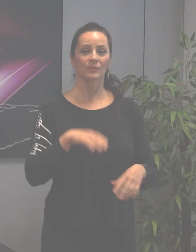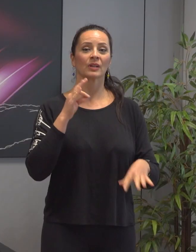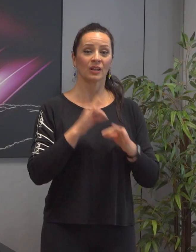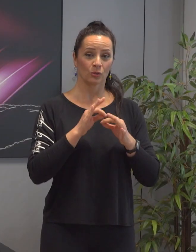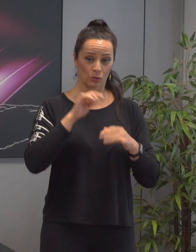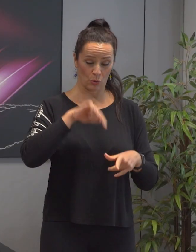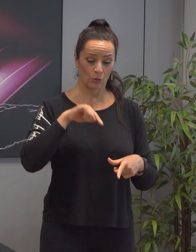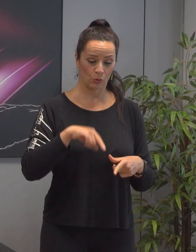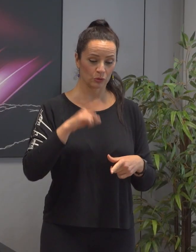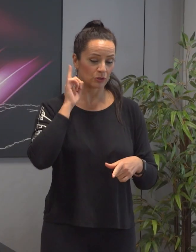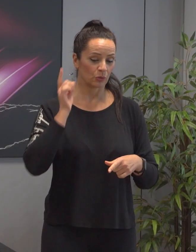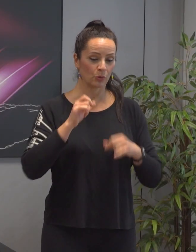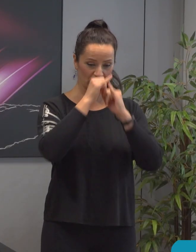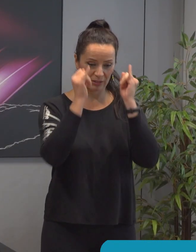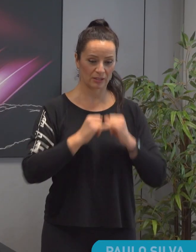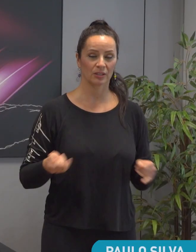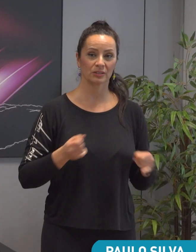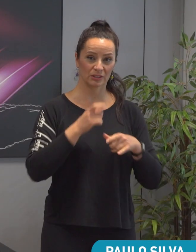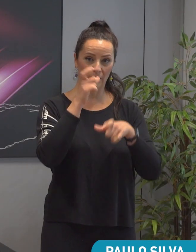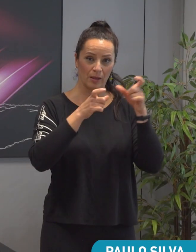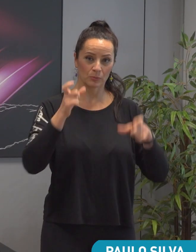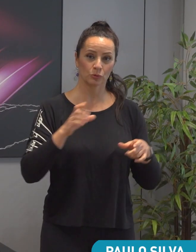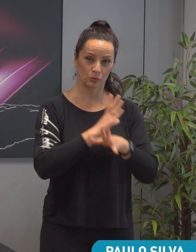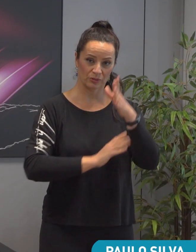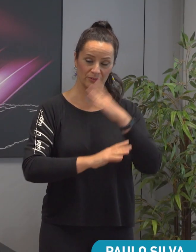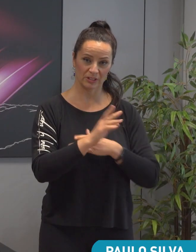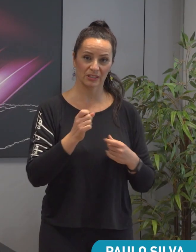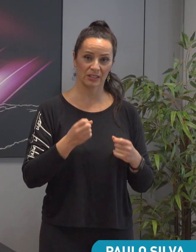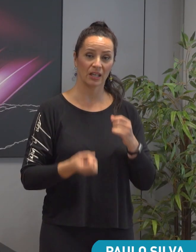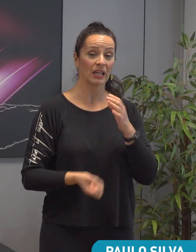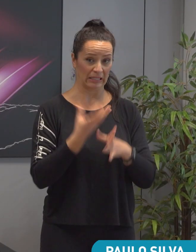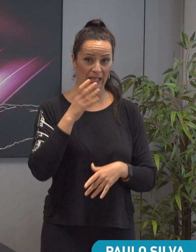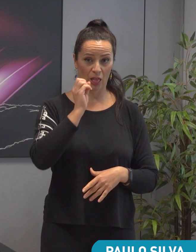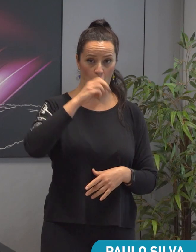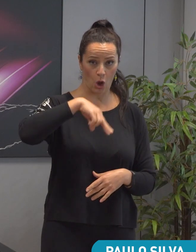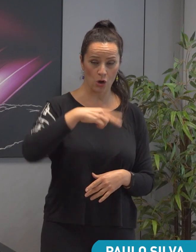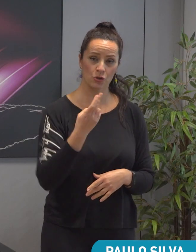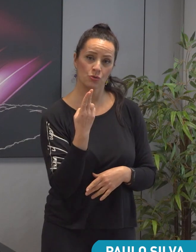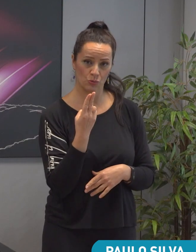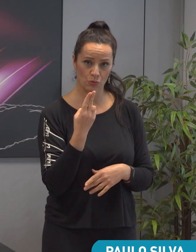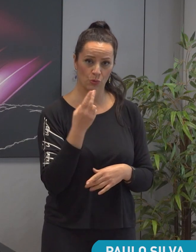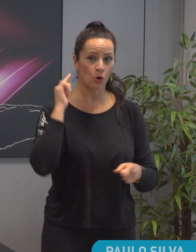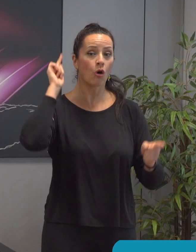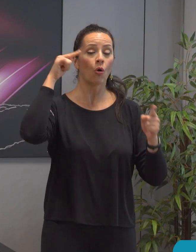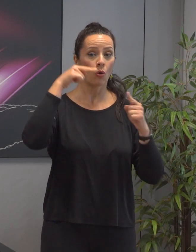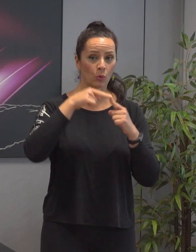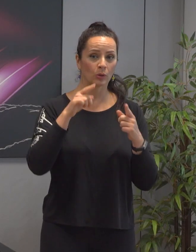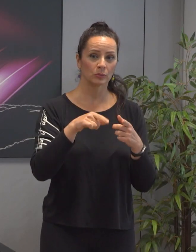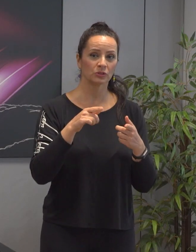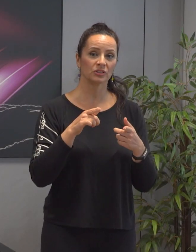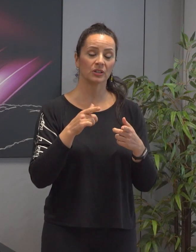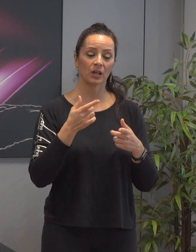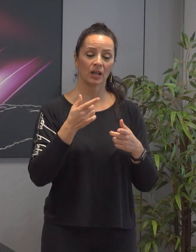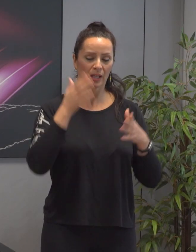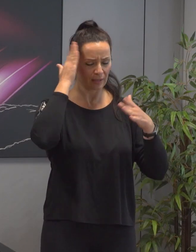O Celebra-se hoje o Dia Internacional das Pessoas com Deficiência, instituído pela Organização das Nações Unidas como